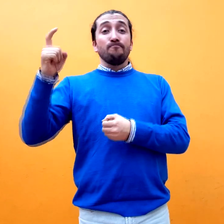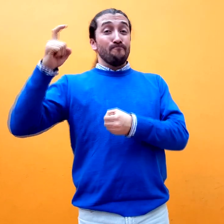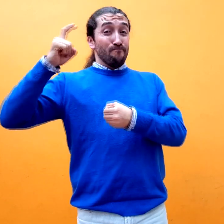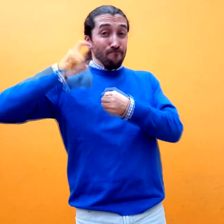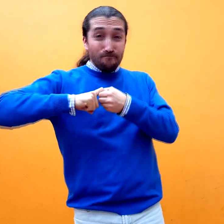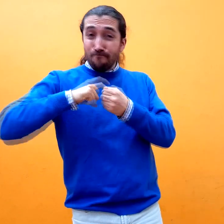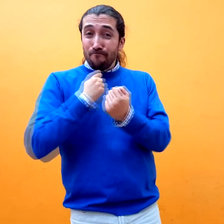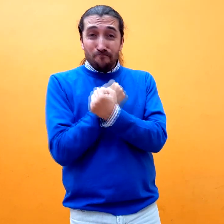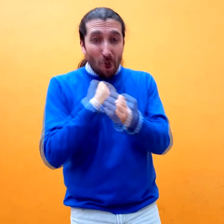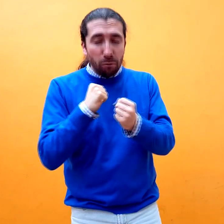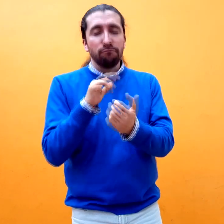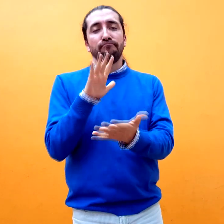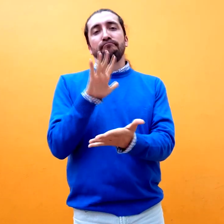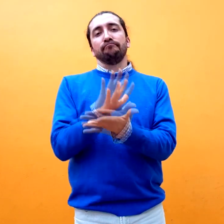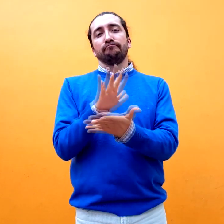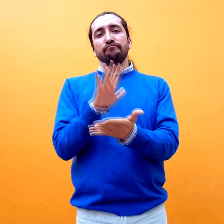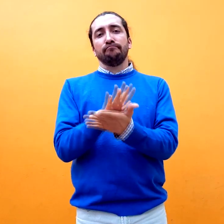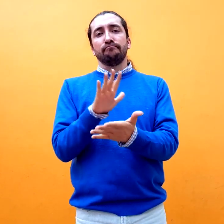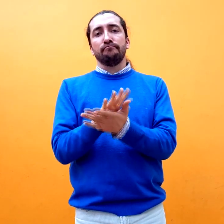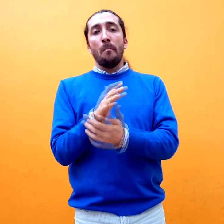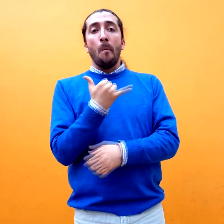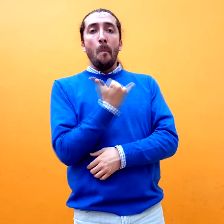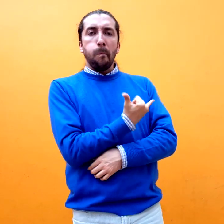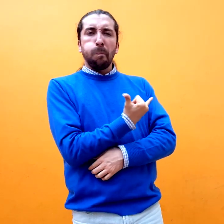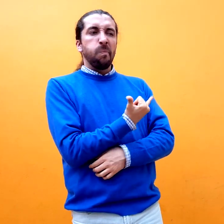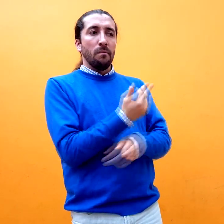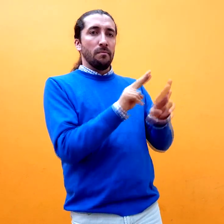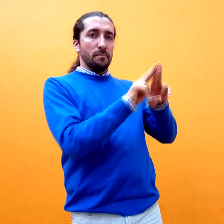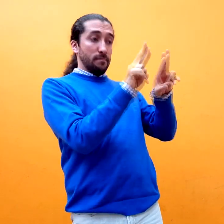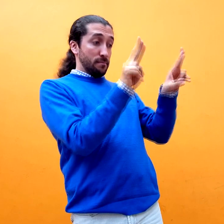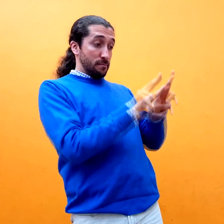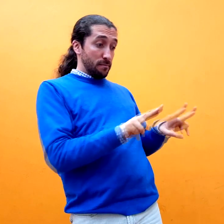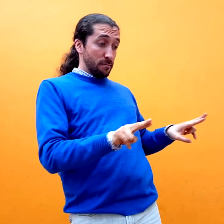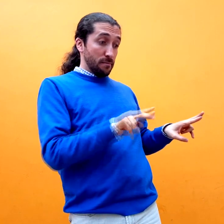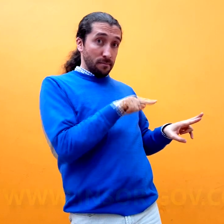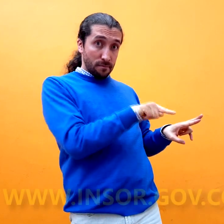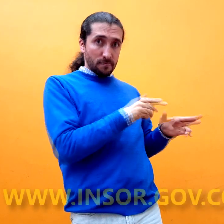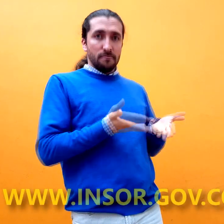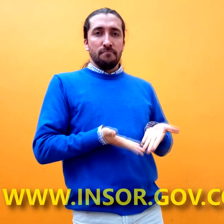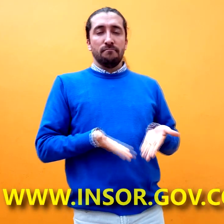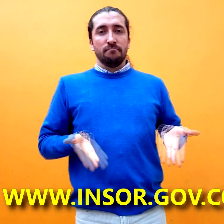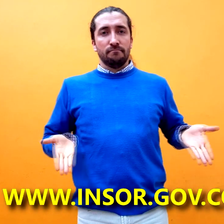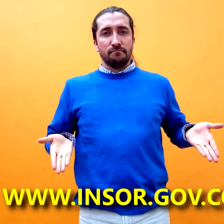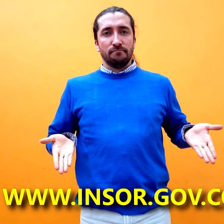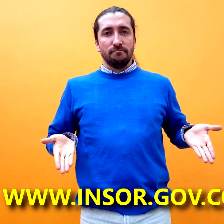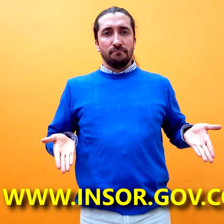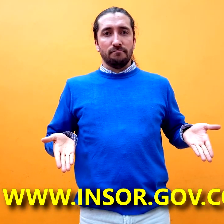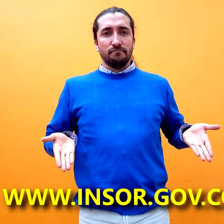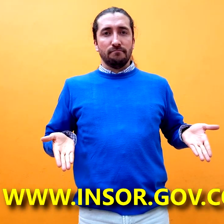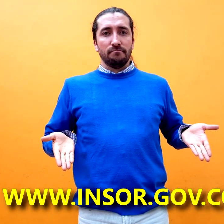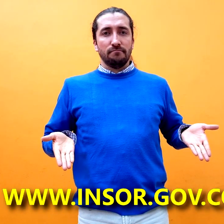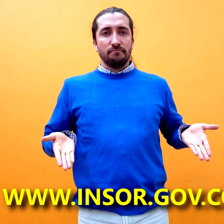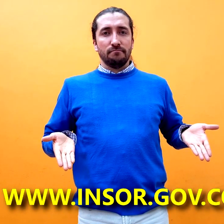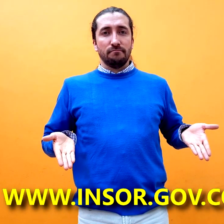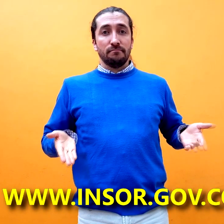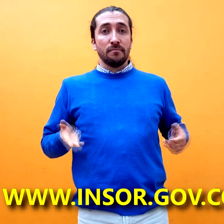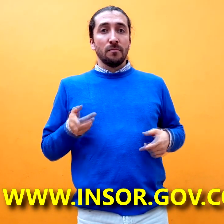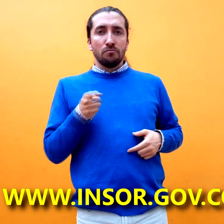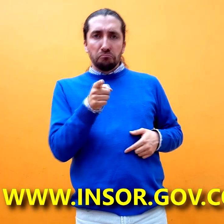pudiste hacer la inscripción previa, tranquilo, en nuestra página www.insord.gov.co podrás